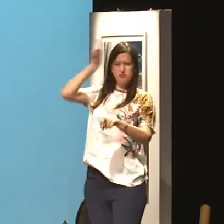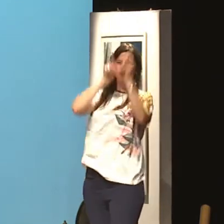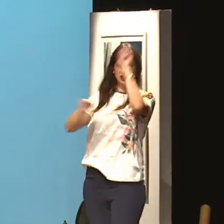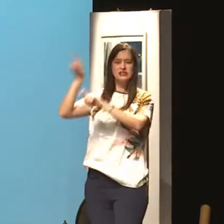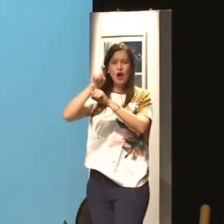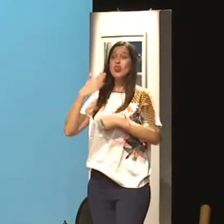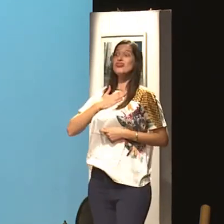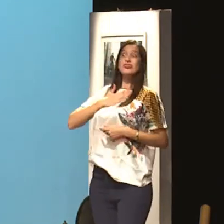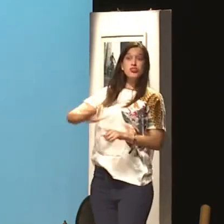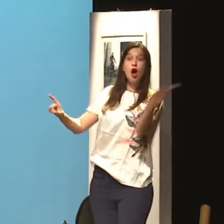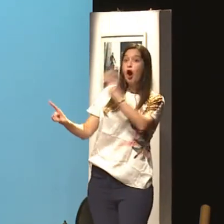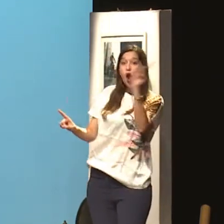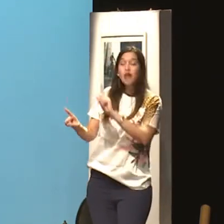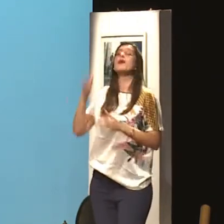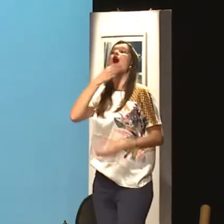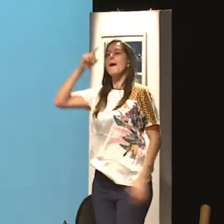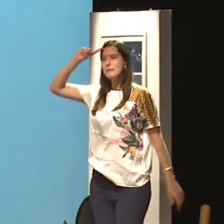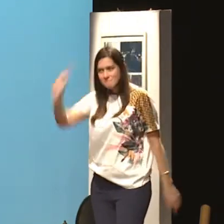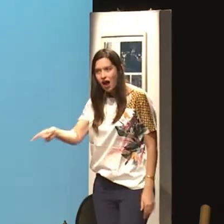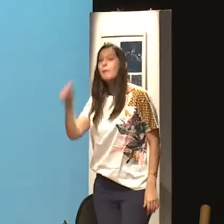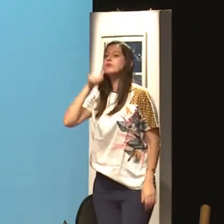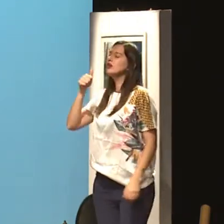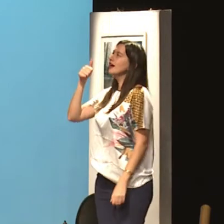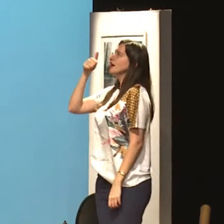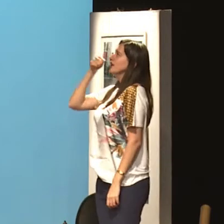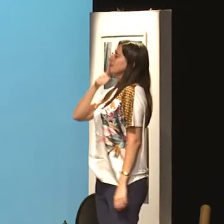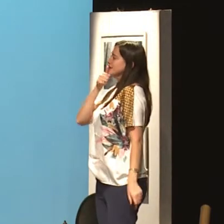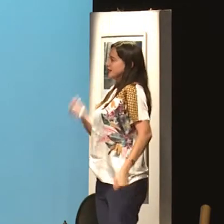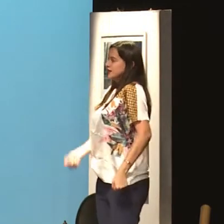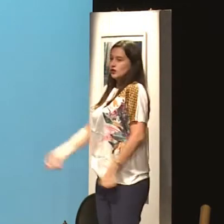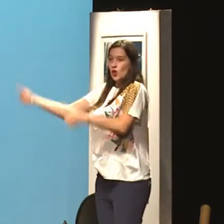As vezes o homem obriga a mulher a fazer certas posições das quais ela não gosta.